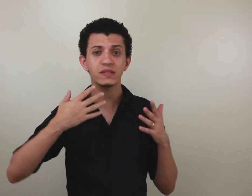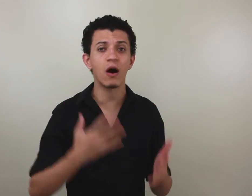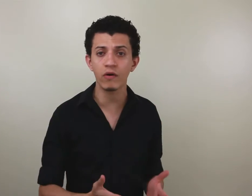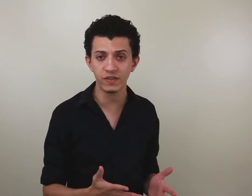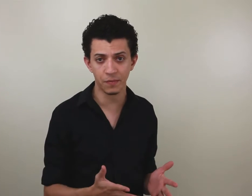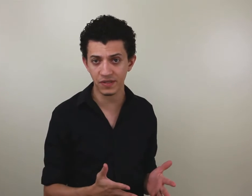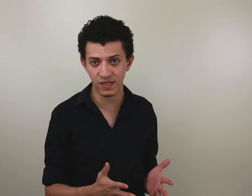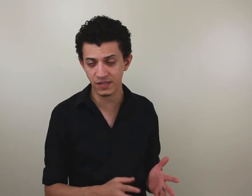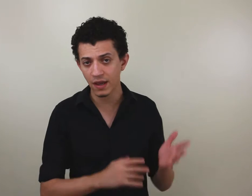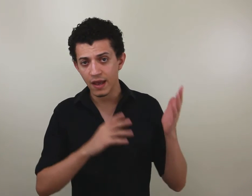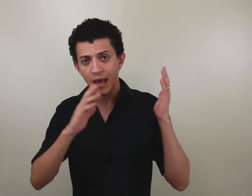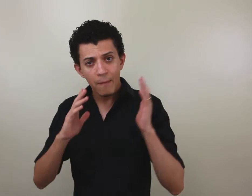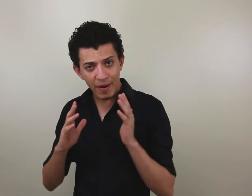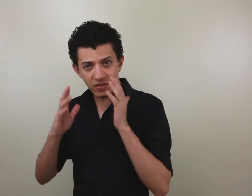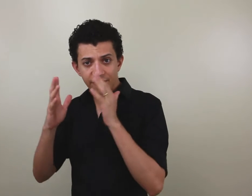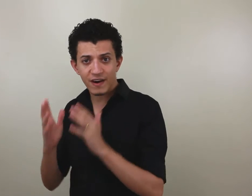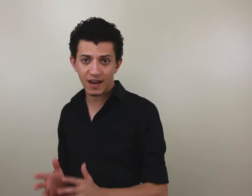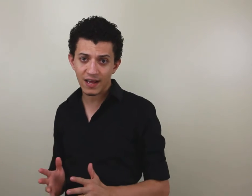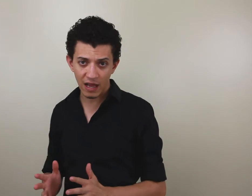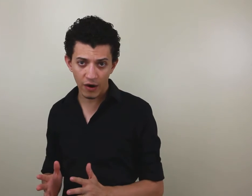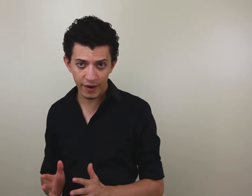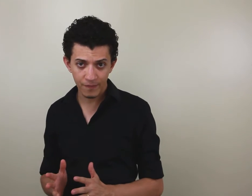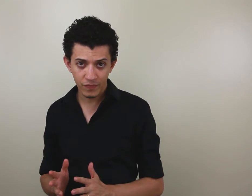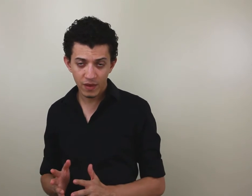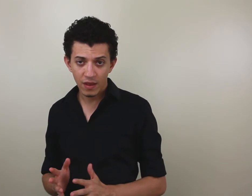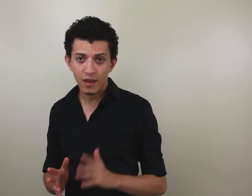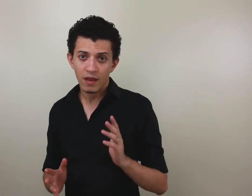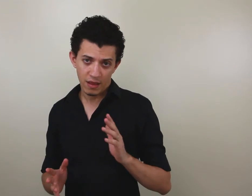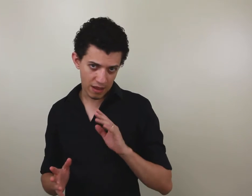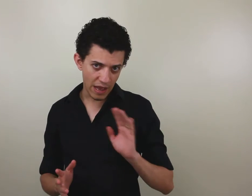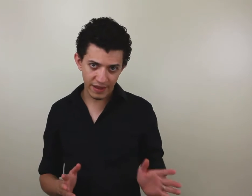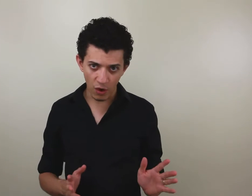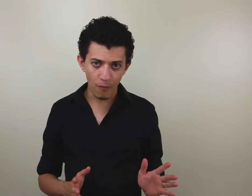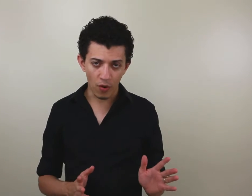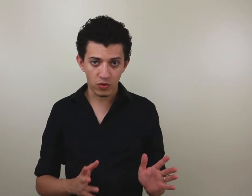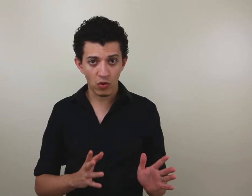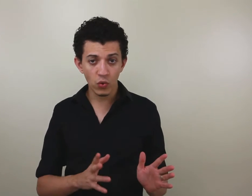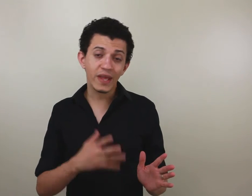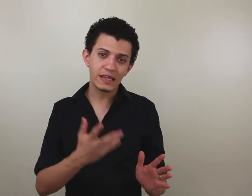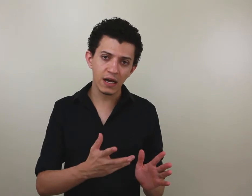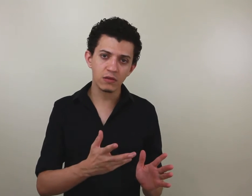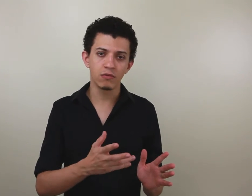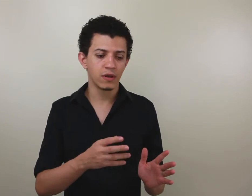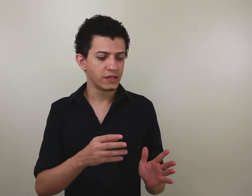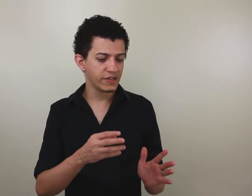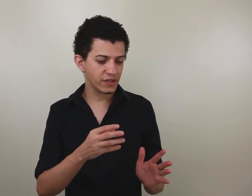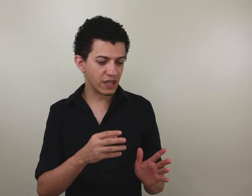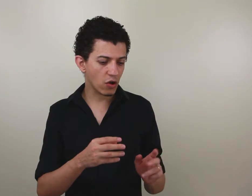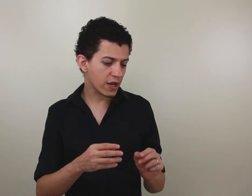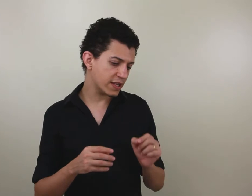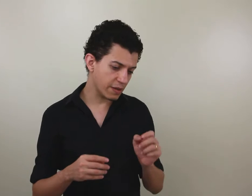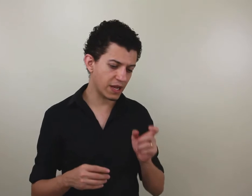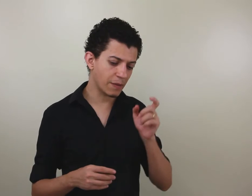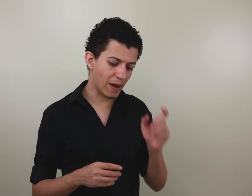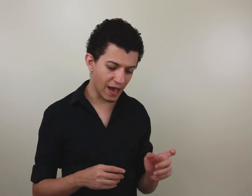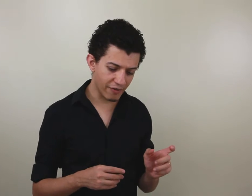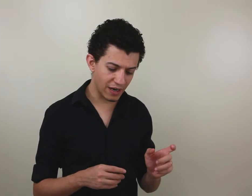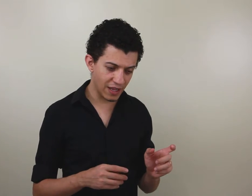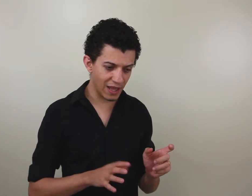sinal que você precisa para você falar naquela hora. Aí está um ponto. No entanto, se você coloca determinada palavra ali e